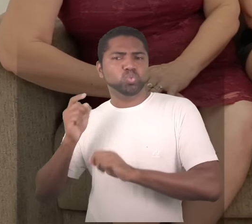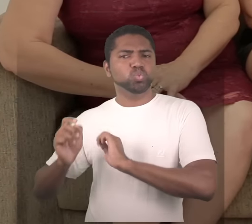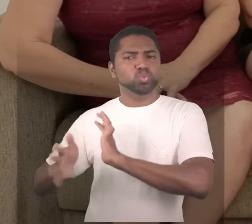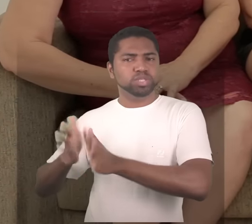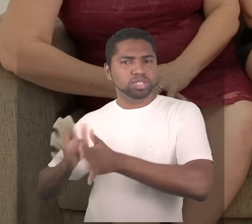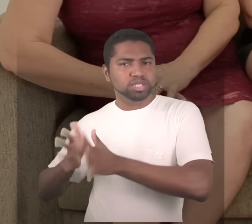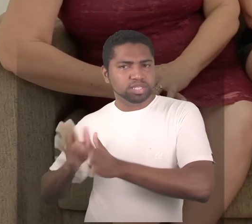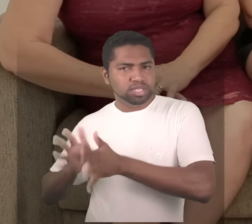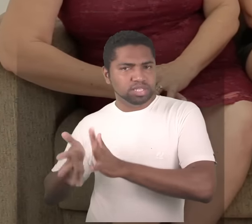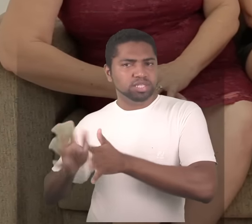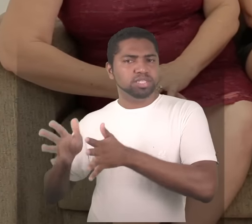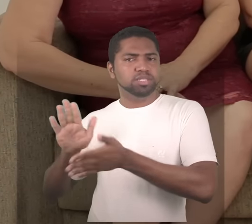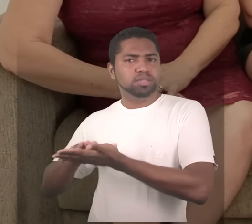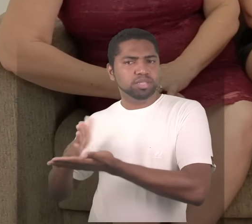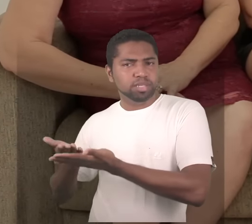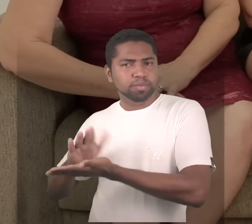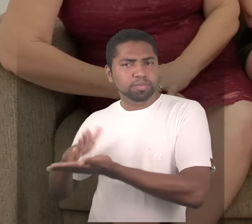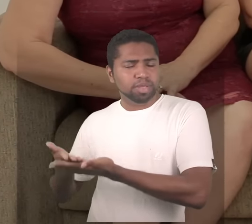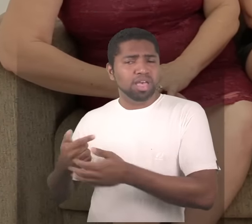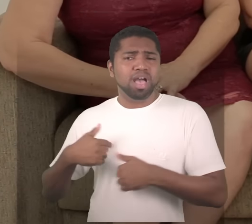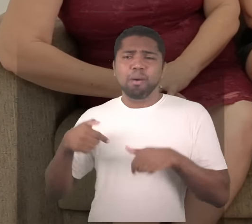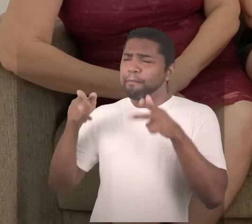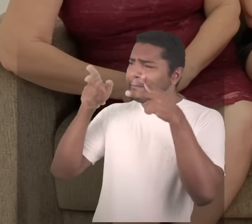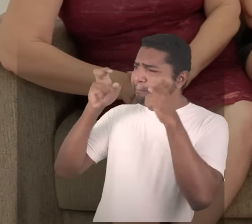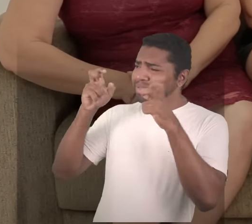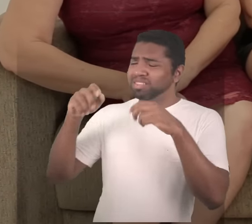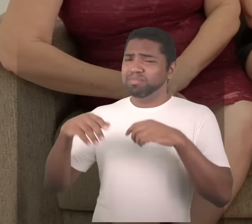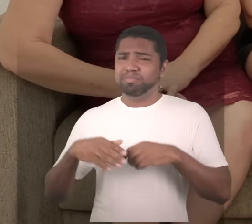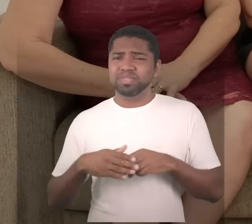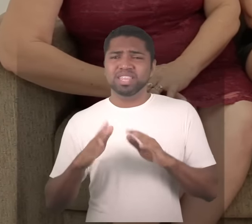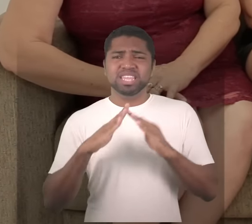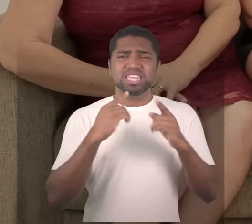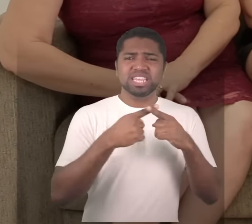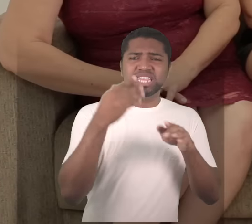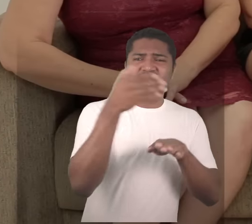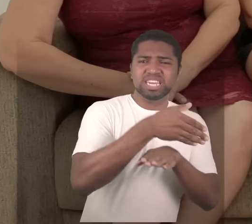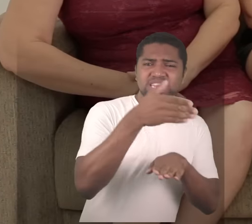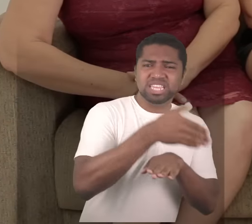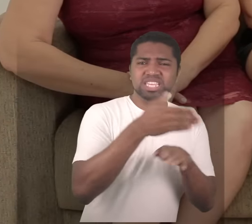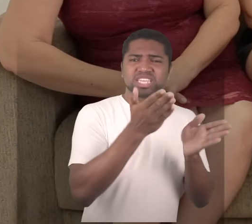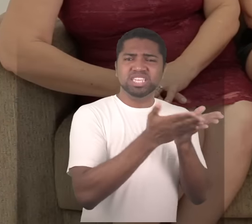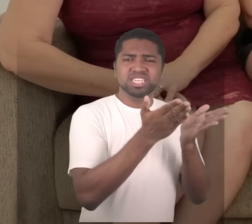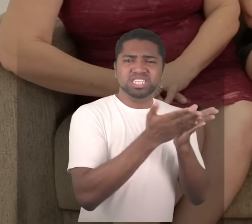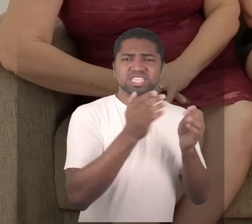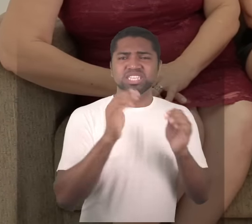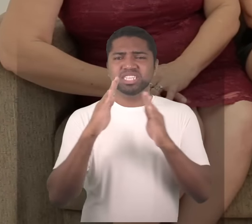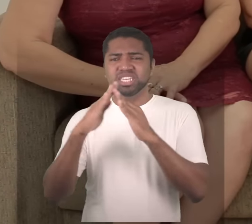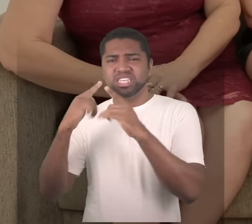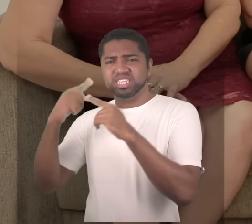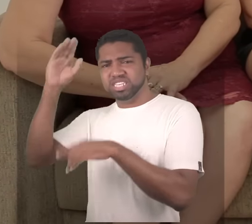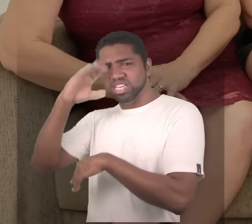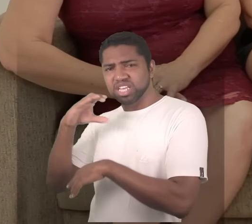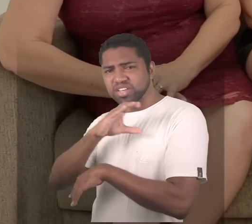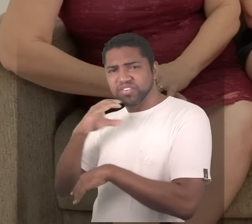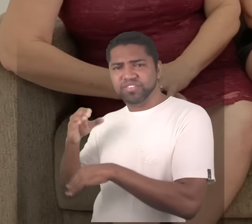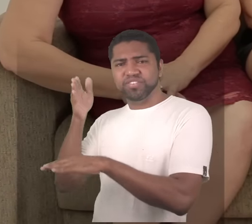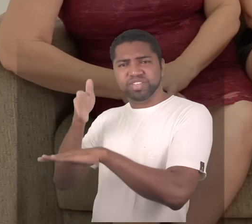o que estava acontecendo na missa no culto minha família de origem católica e